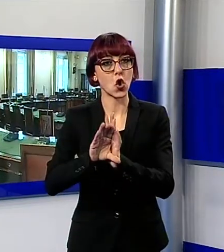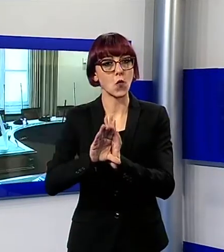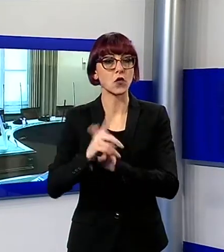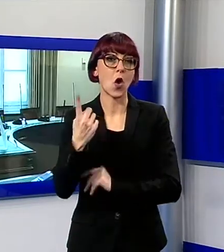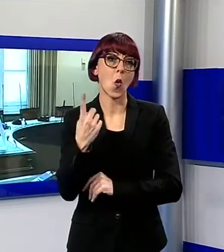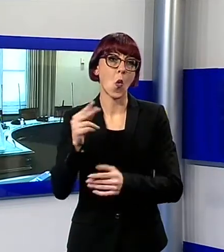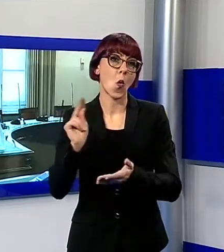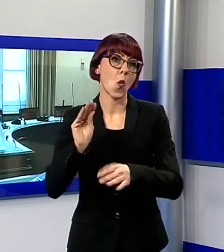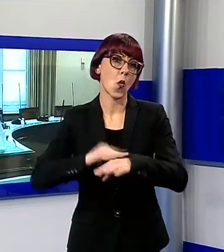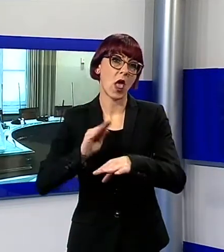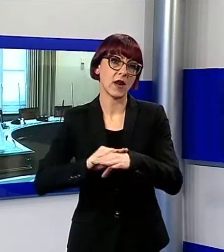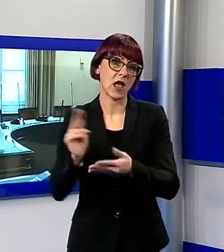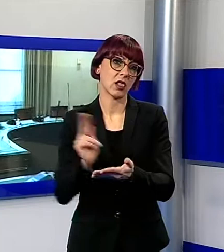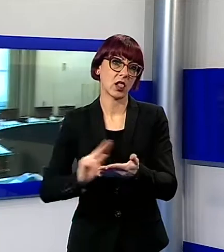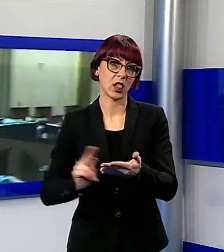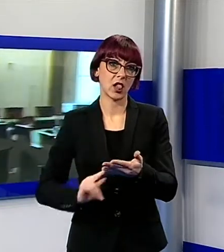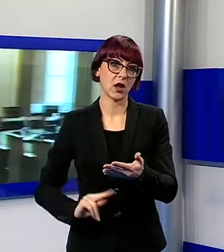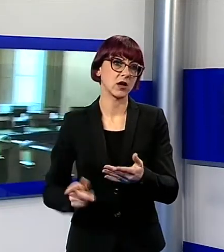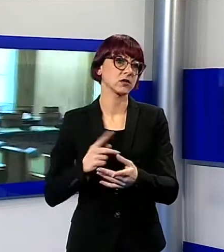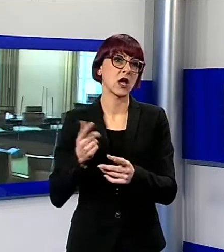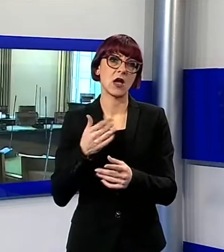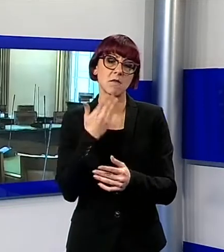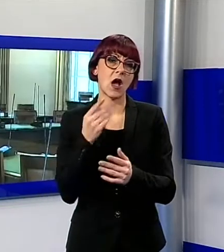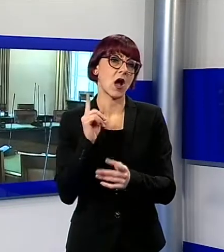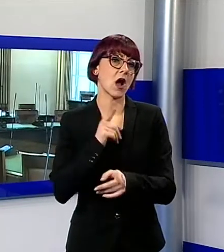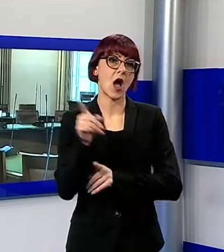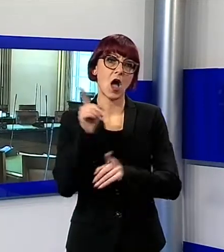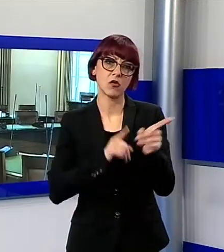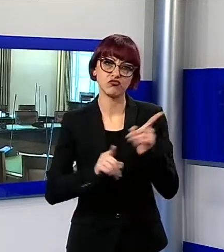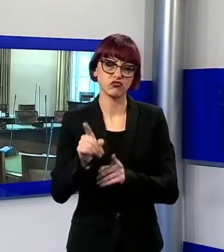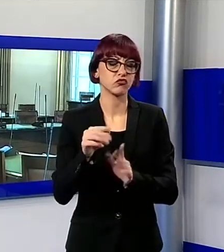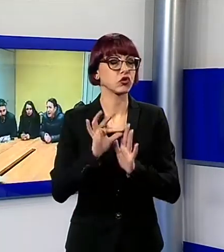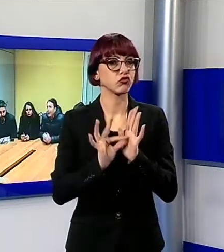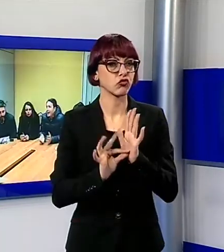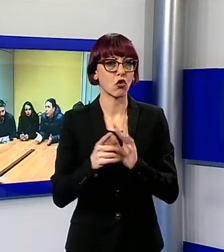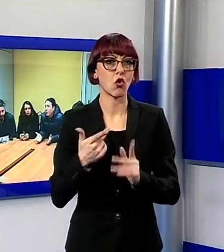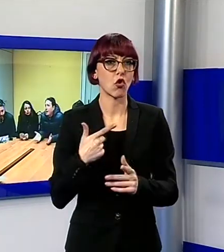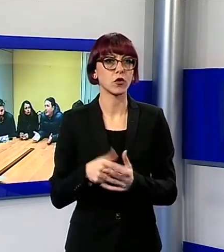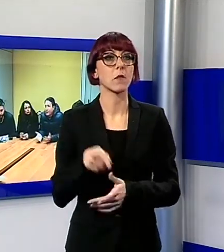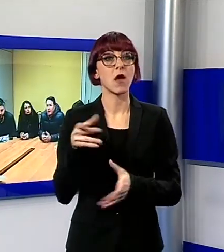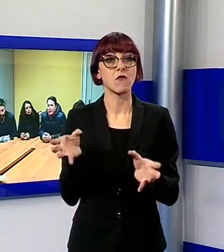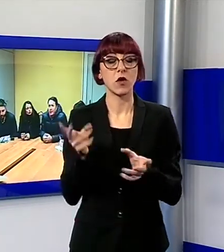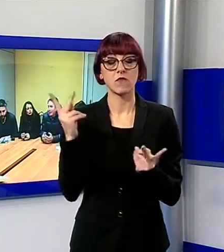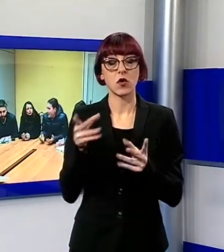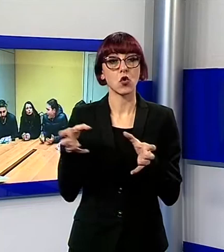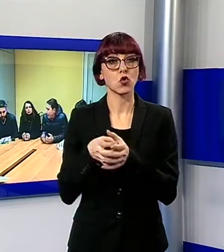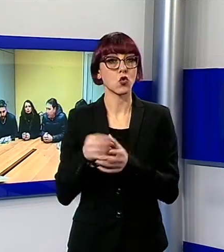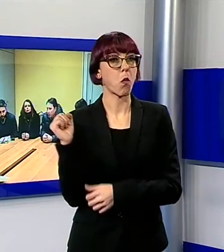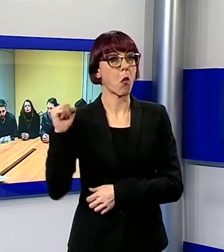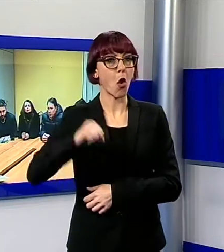scarabocchiata su un foglio senza nessun ordine del giorno. Accusa rimandata al mittente da parte delle opposizioni, che hanno ribadito in una